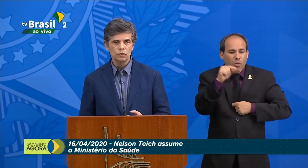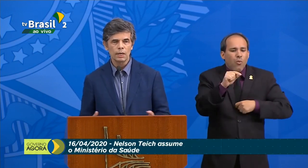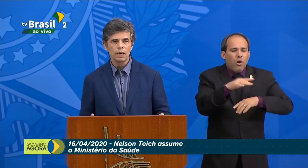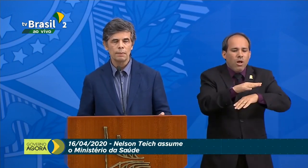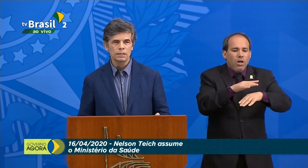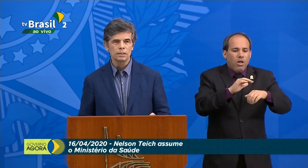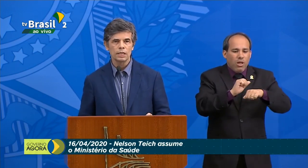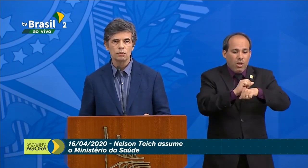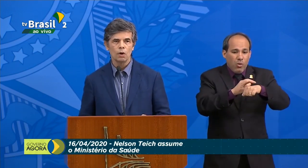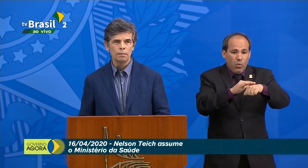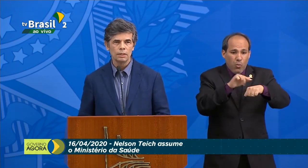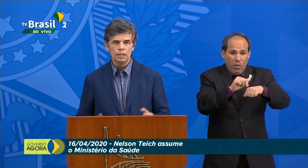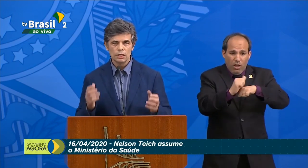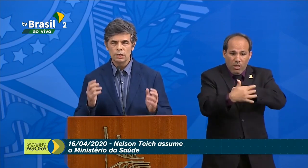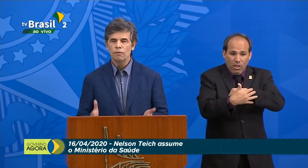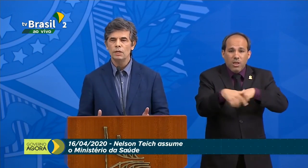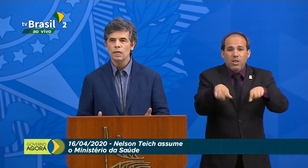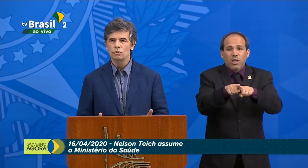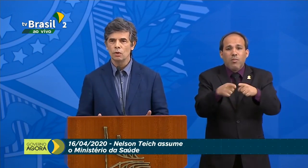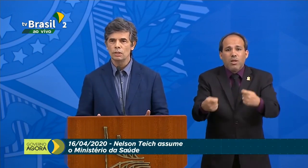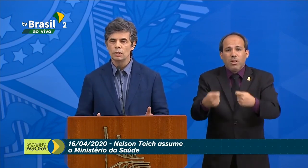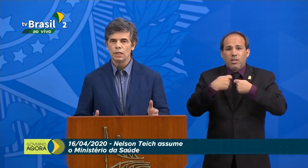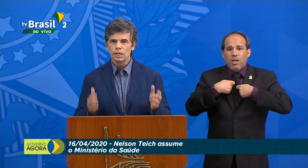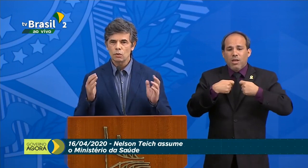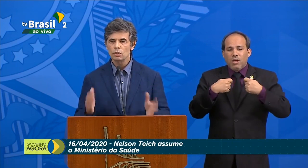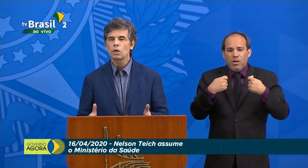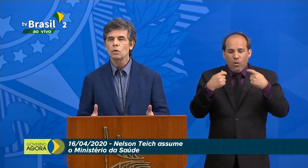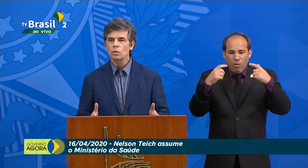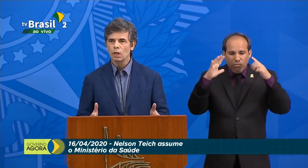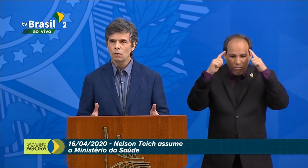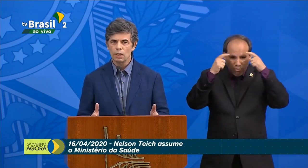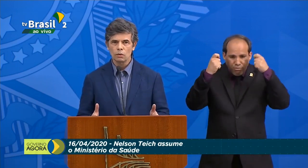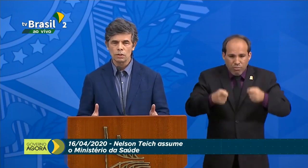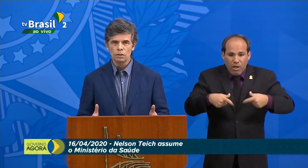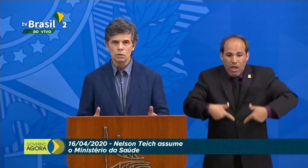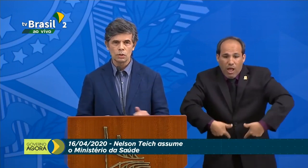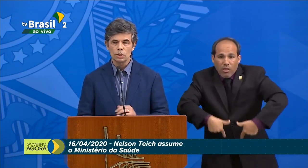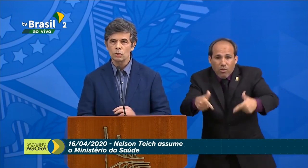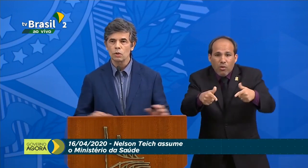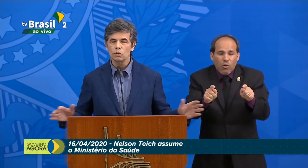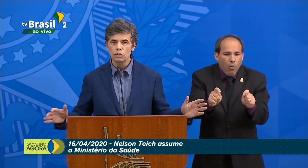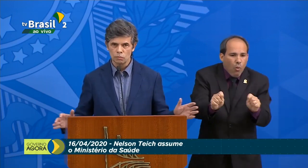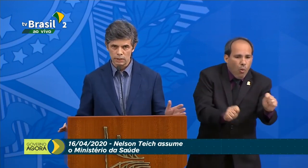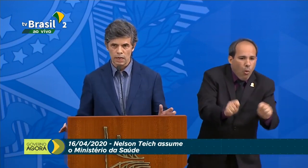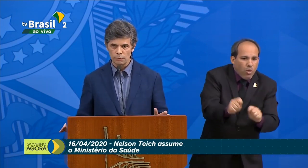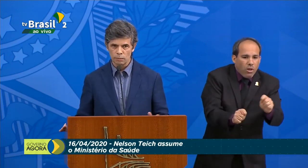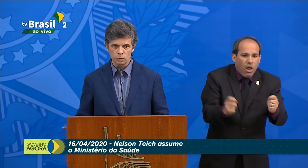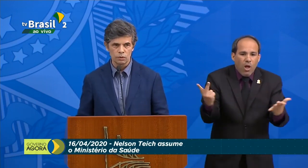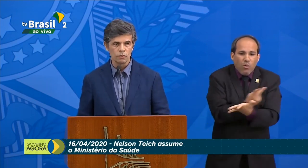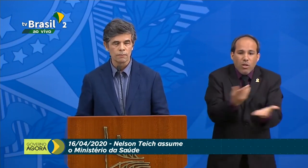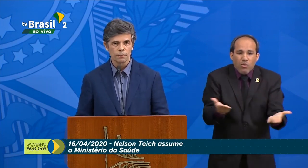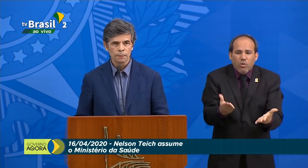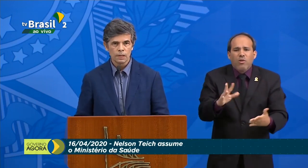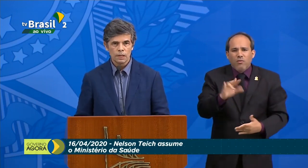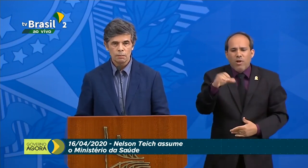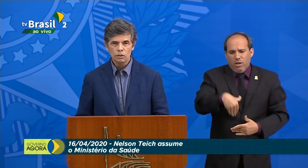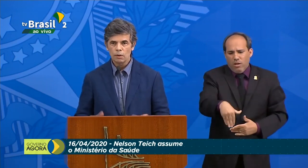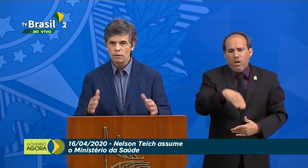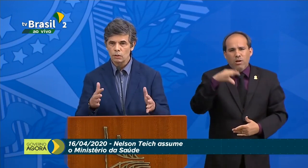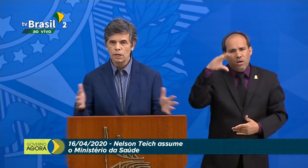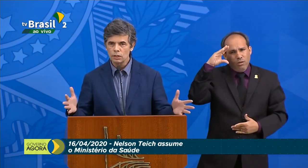para a gente uma capacidade enorme de definir ações e conseguir controlar o que está acontecendo hoje e que isso aconteça o mais rápido possível.